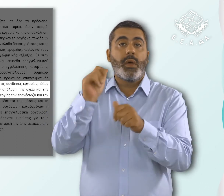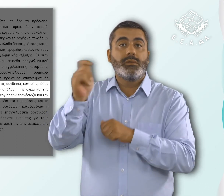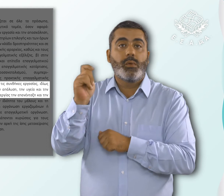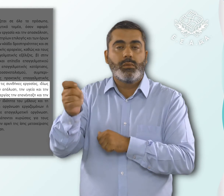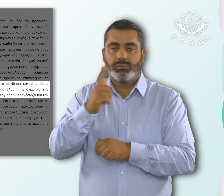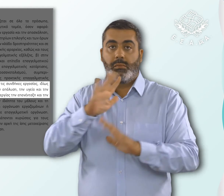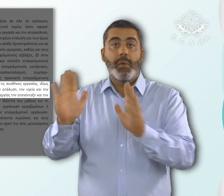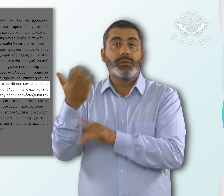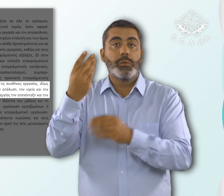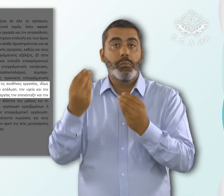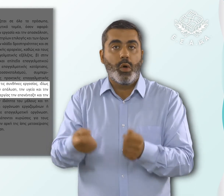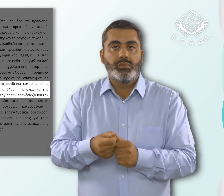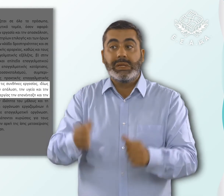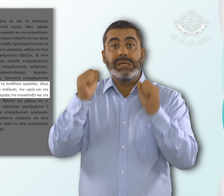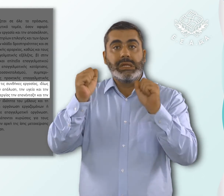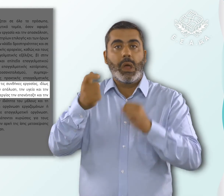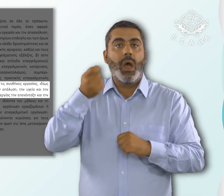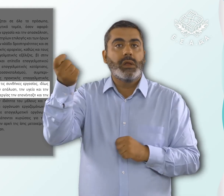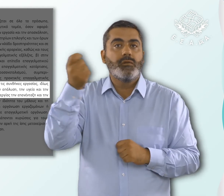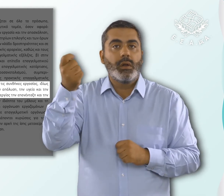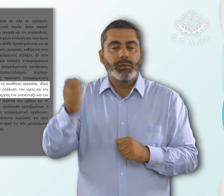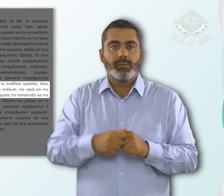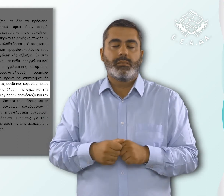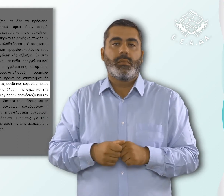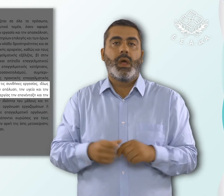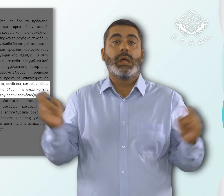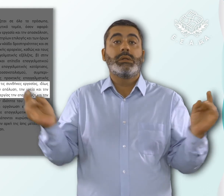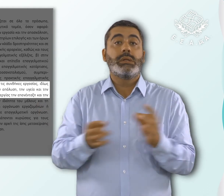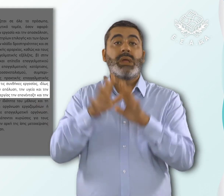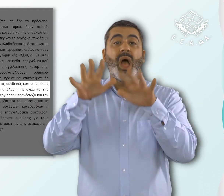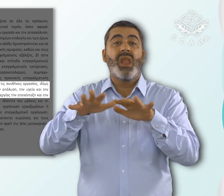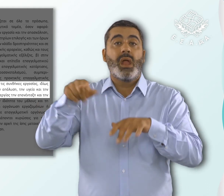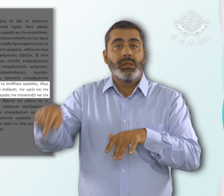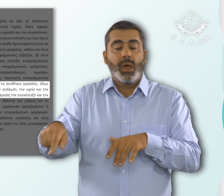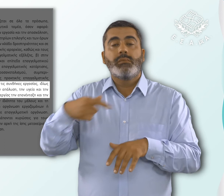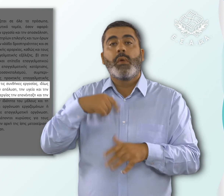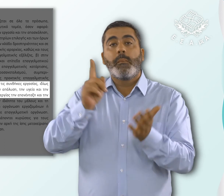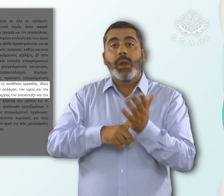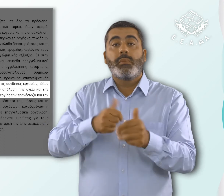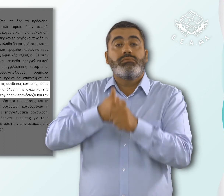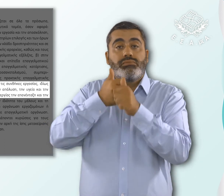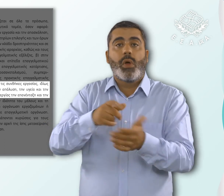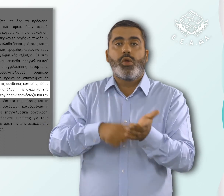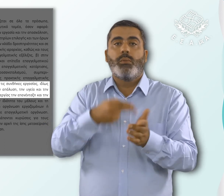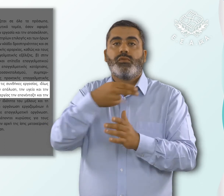απόλυση, την υγεία και την ασφάλεια, και σε περίπτωση ανεργίας την επανένταξη και την εκ νέου απασχόληση.